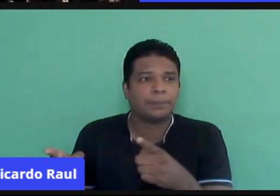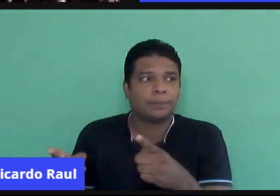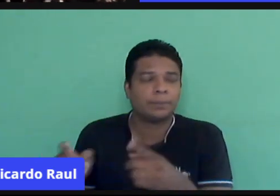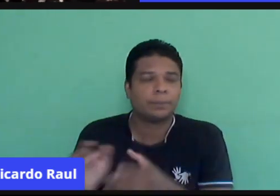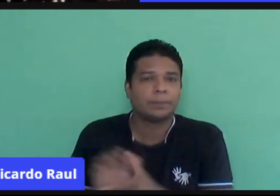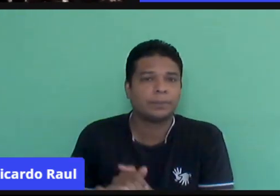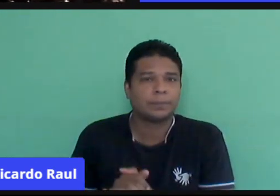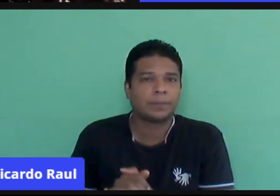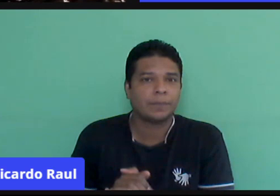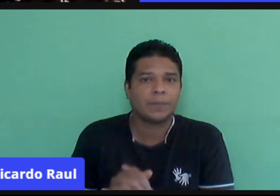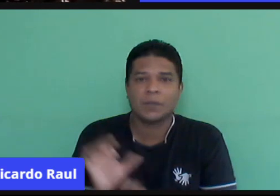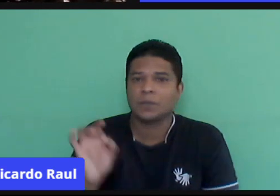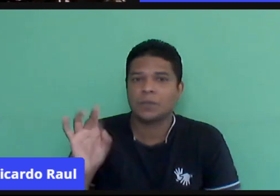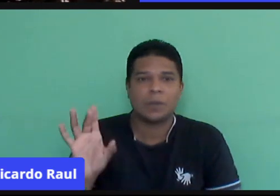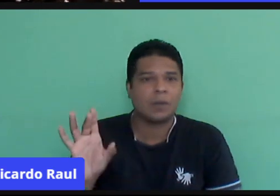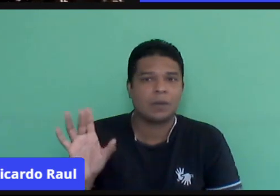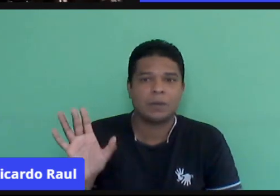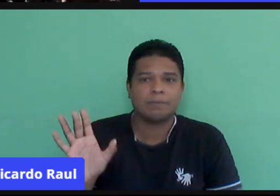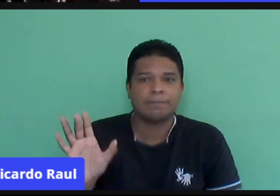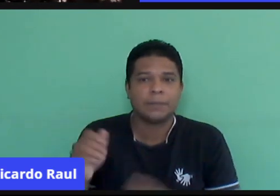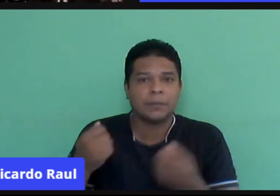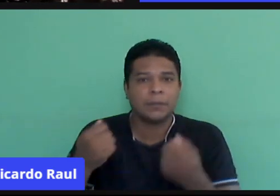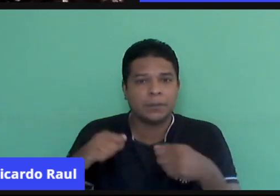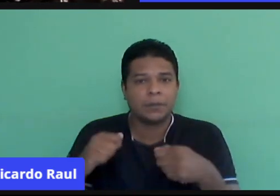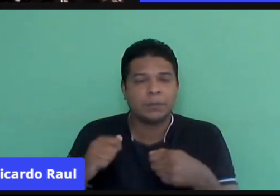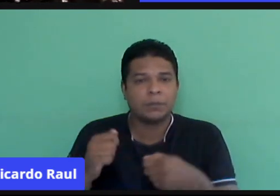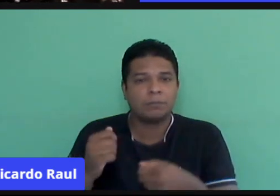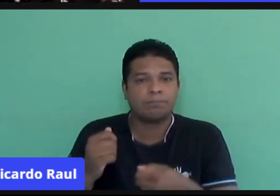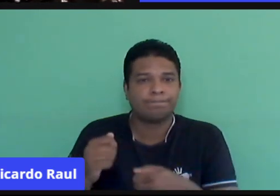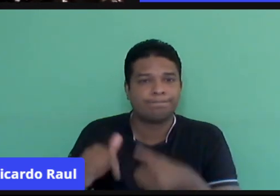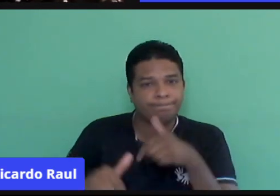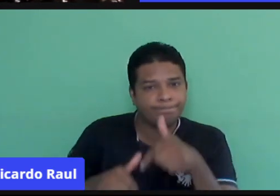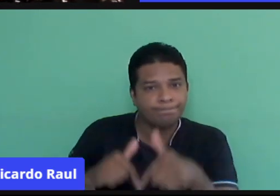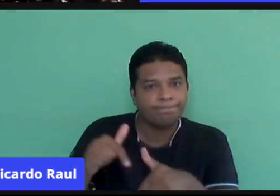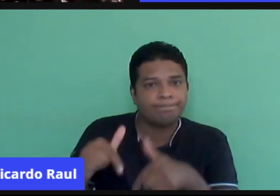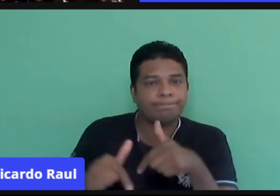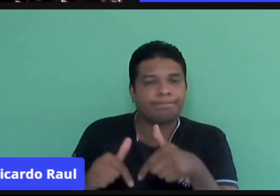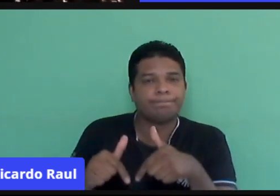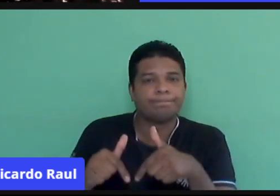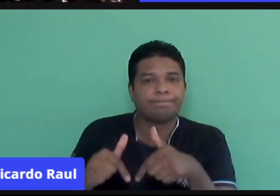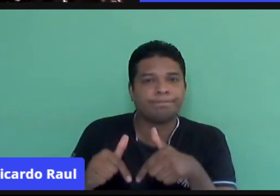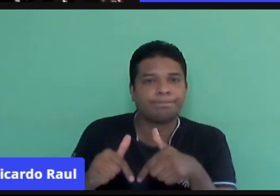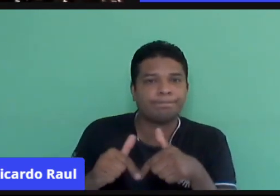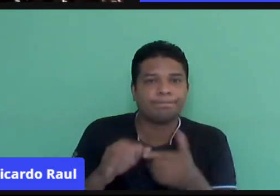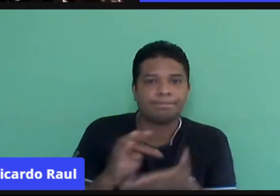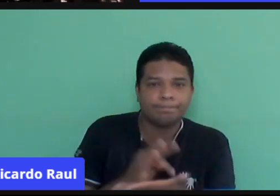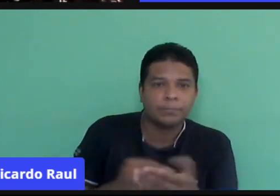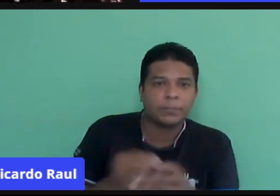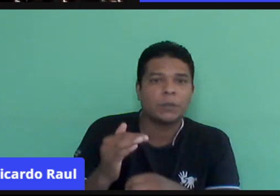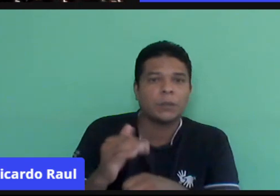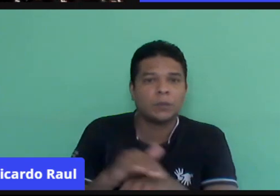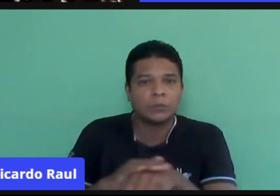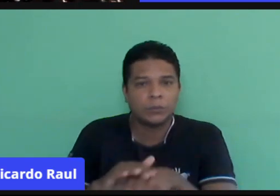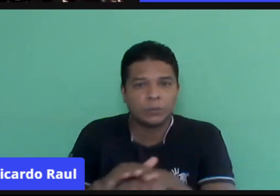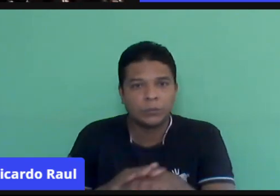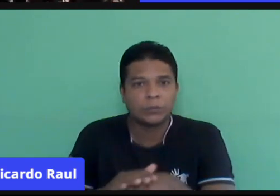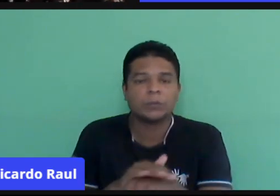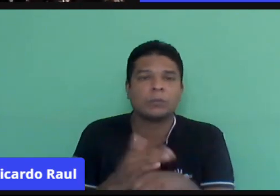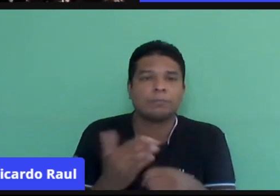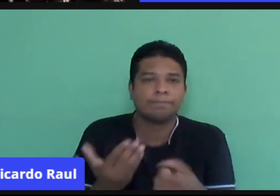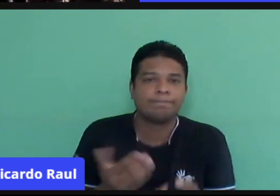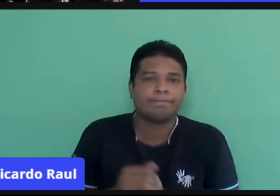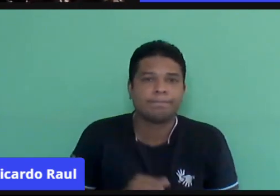não adianta só isso, né? Eu acho que a gente precisa fazer um trabalho teórico, né? De discussão, de elementos,